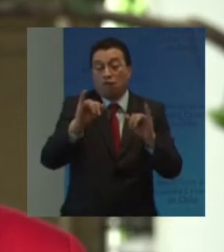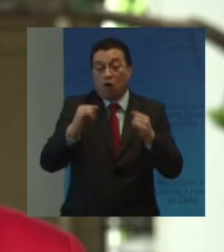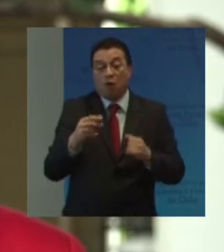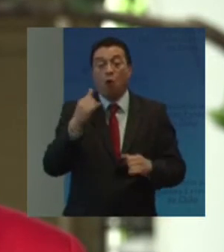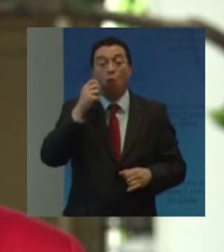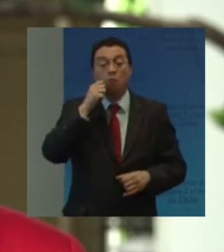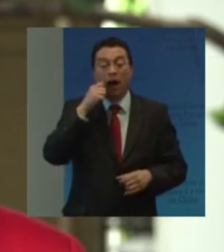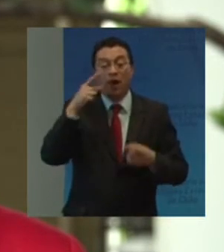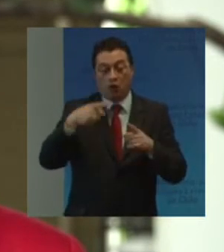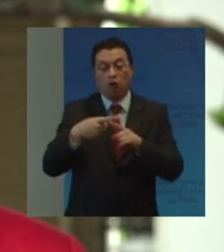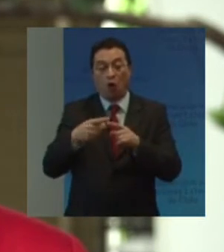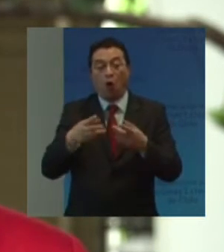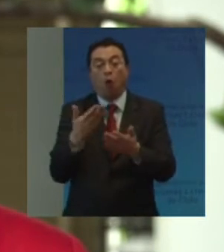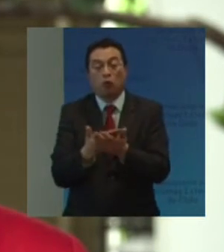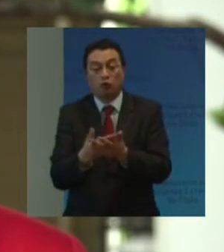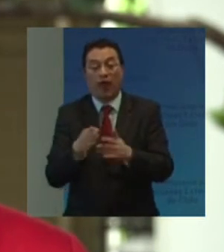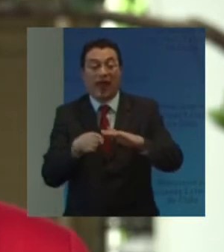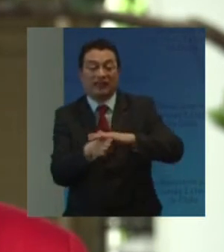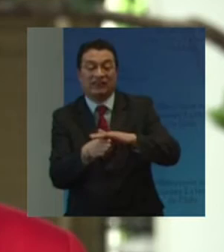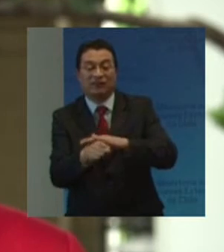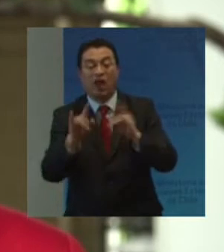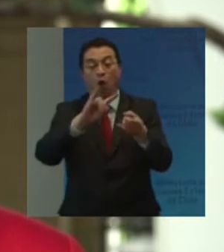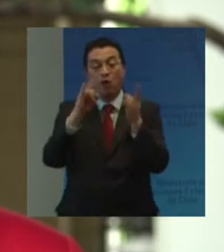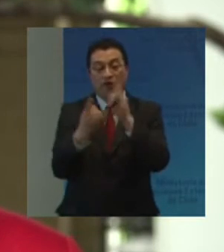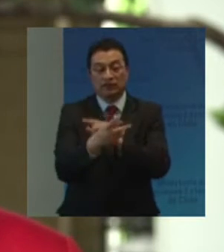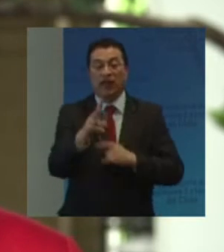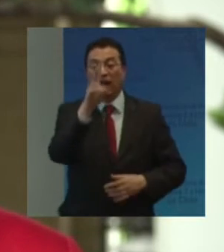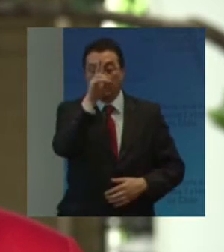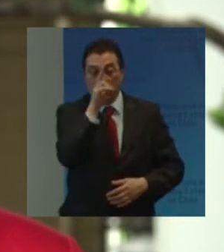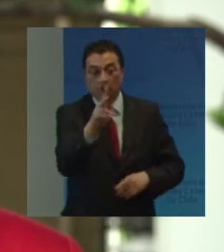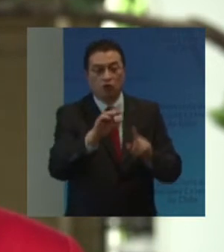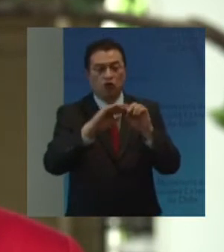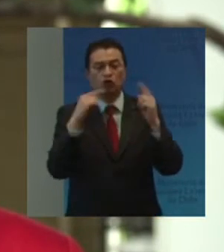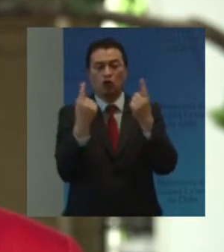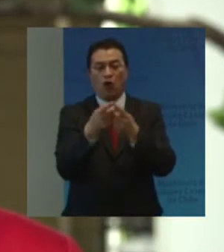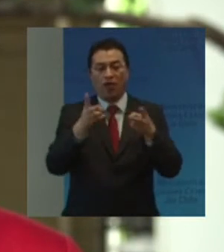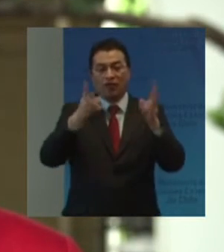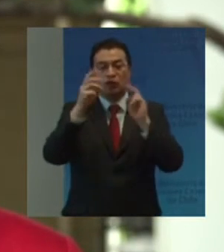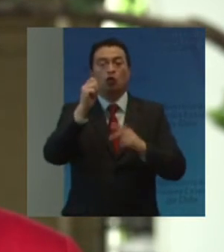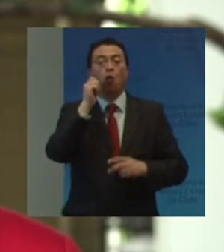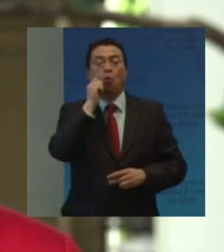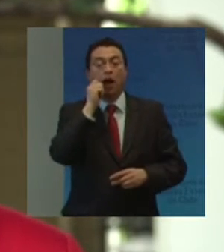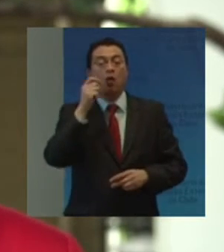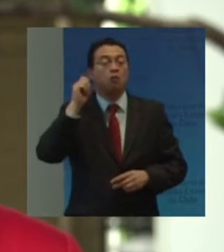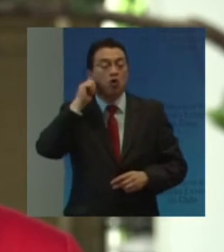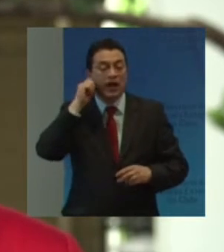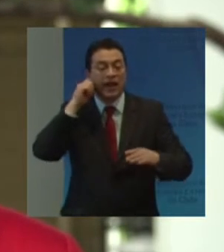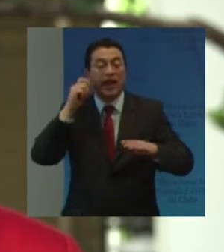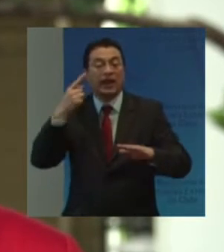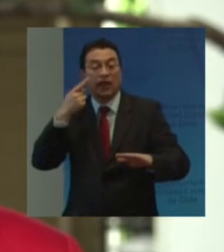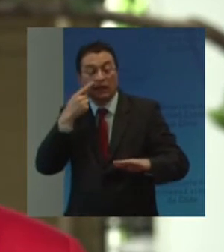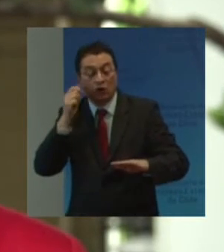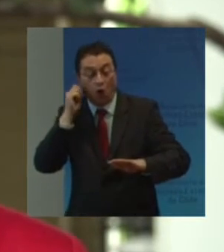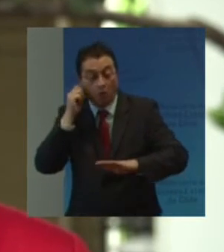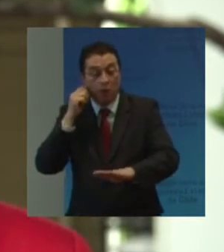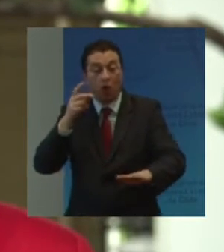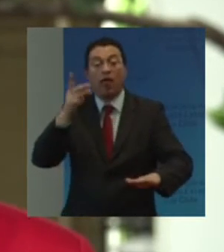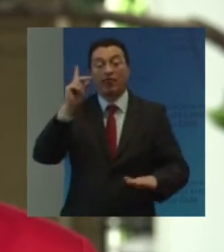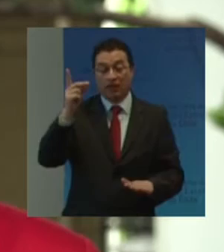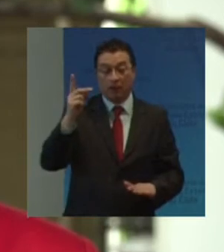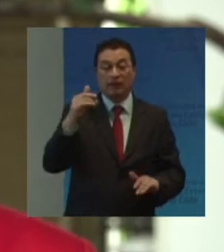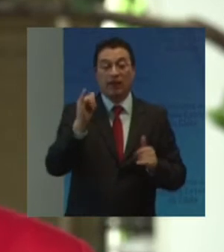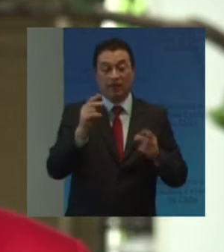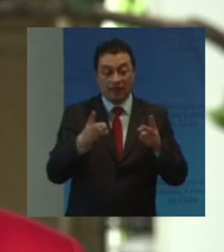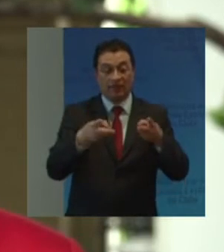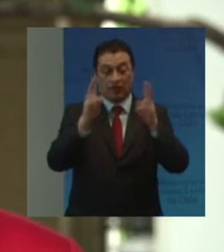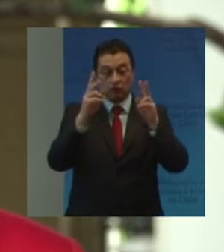oportunidades La accesibilidad Universal El respeto A todos los derechos Humanos De mujeres Niñas Y niños Con discapacidad Y